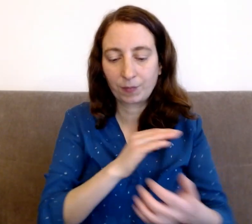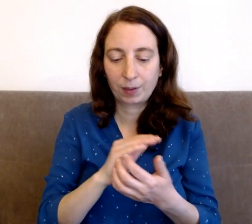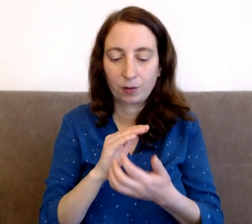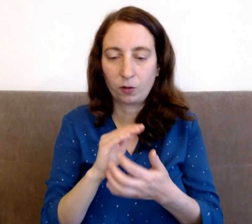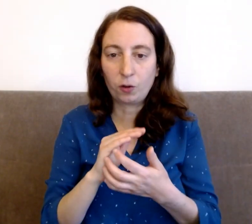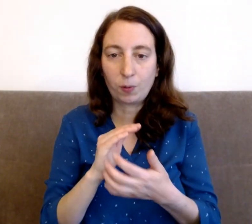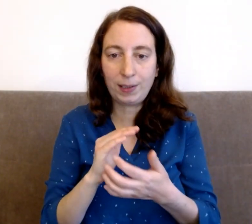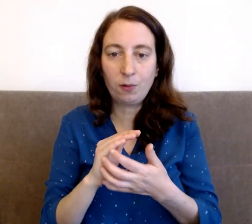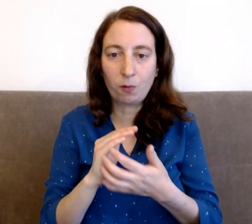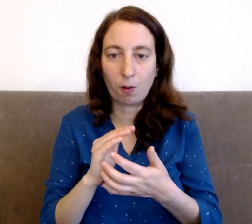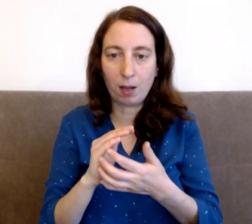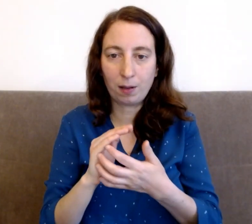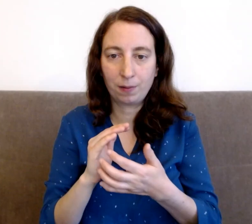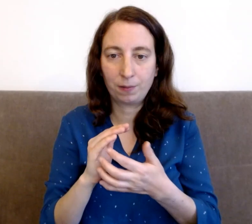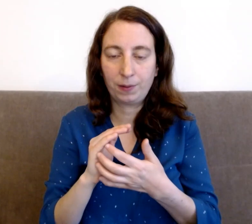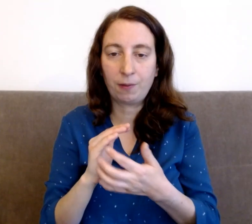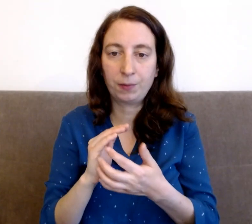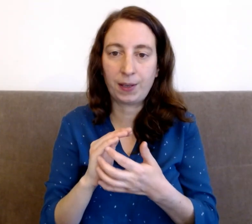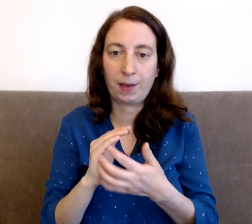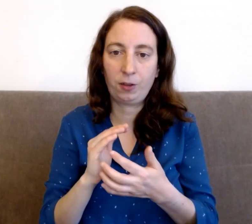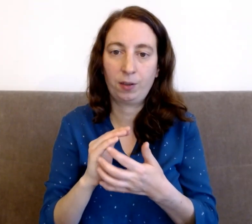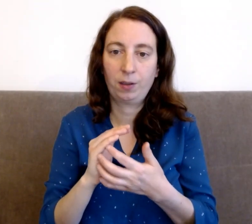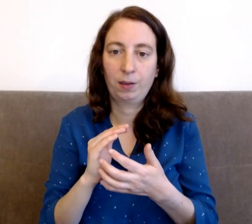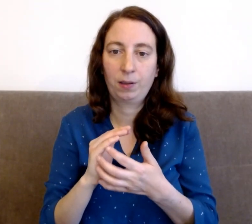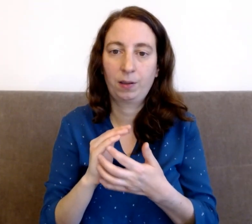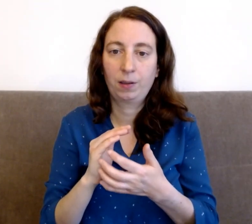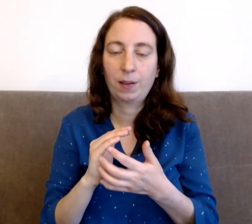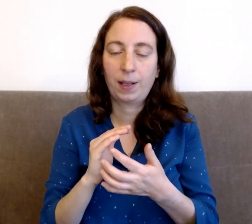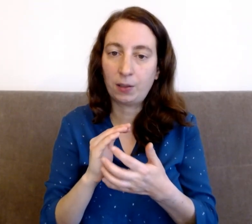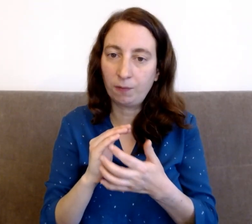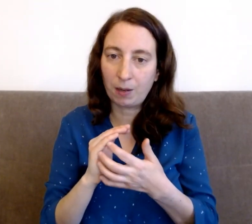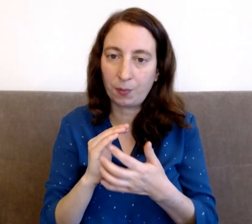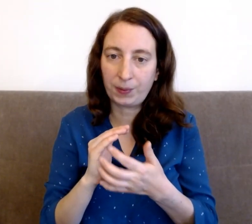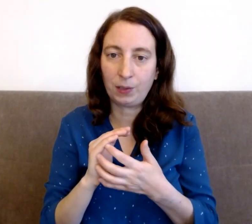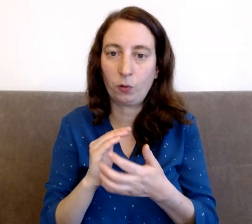Je choisis de croire davantage à cette nouvelle pensée sur moi.